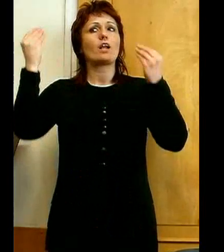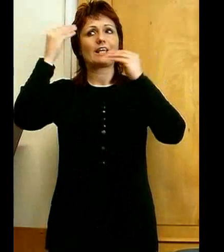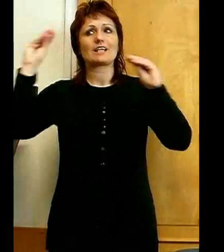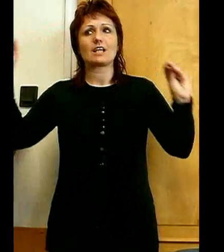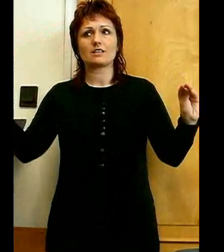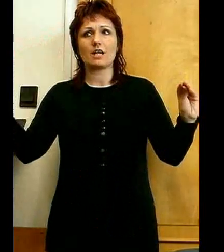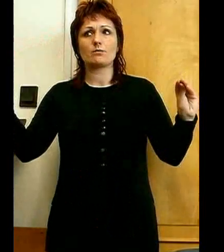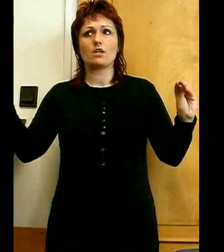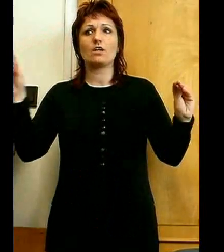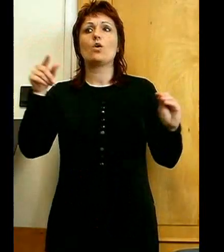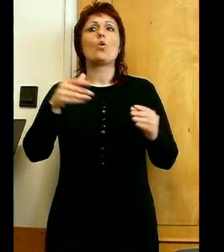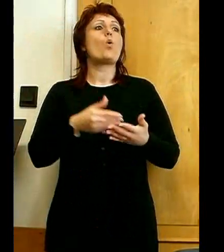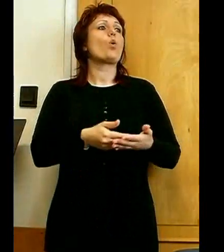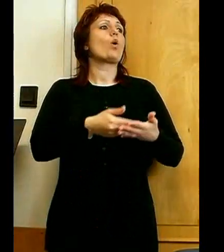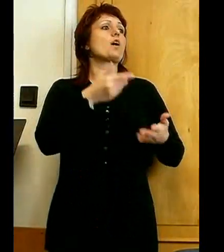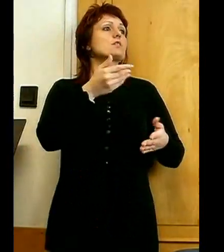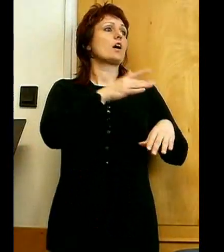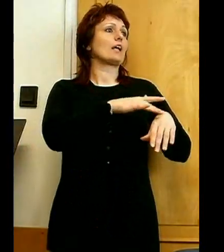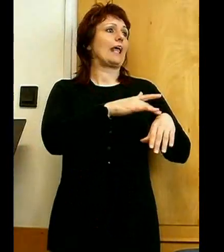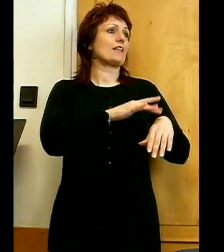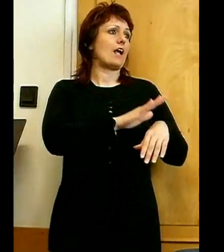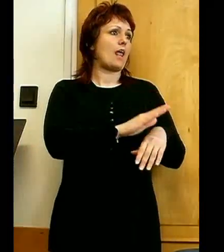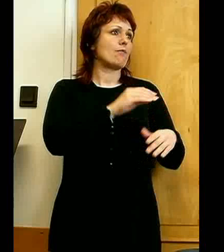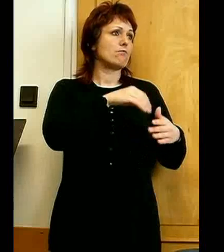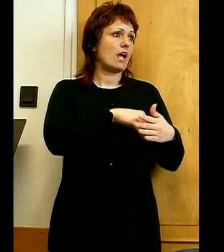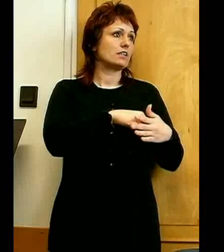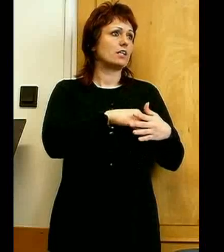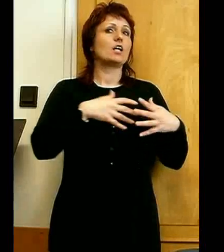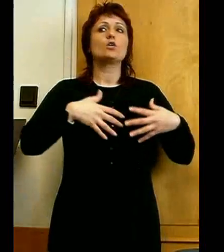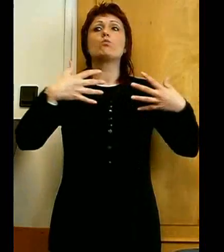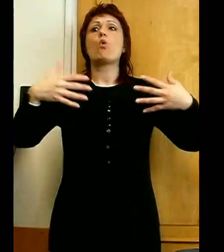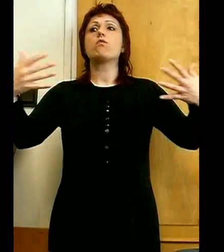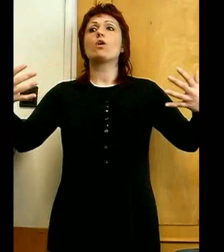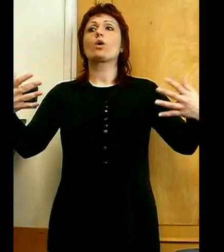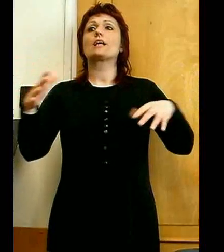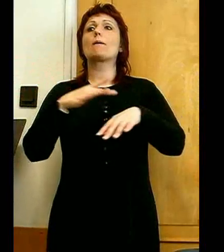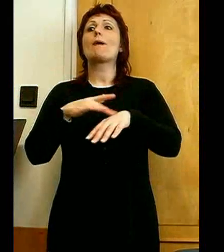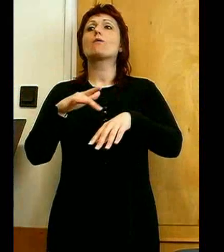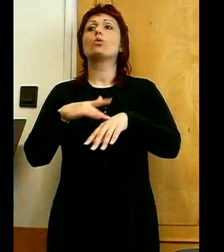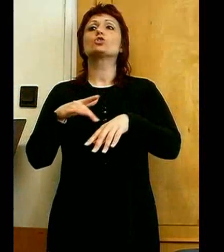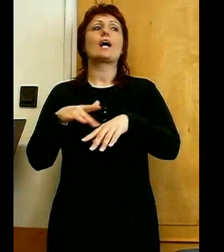Ő gazdag a kegyelemben, és bővölködik a megbocsátásban. Ámen.